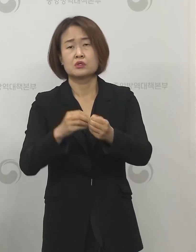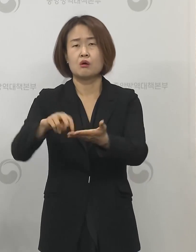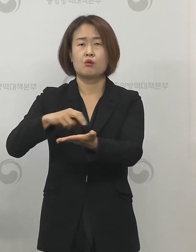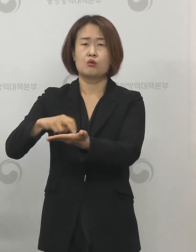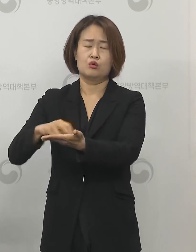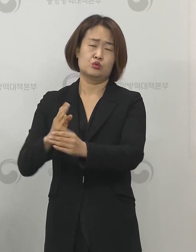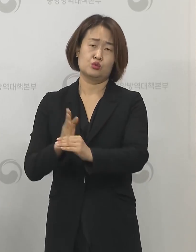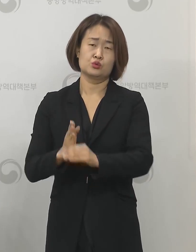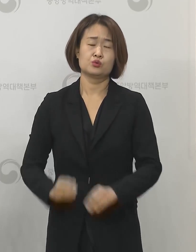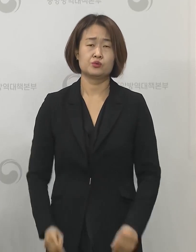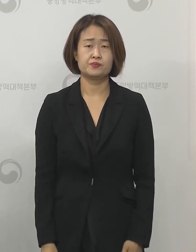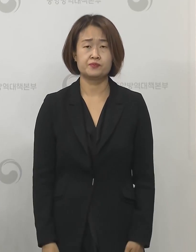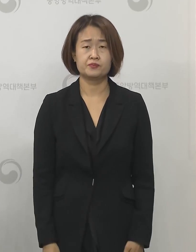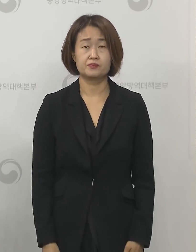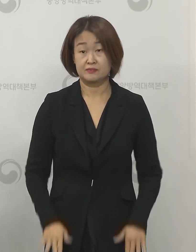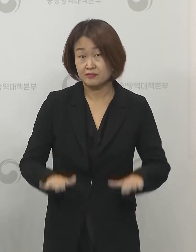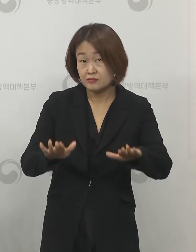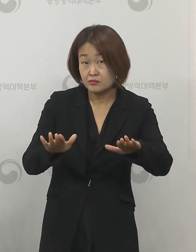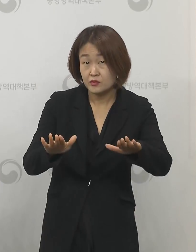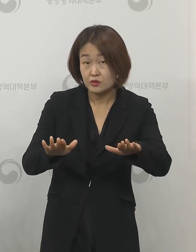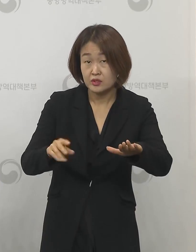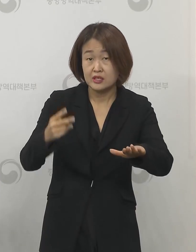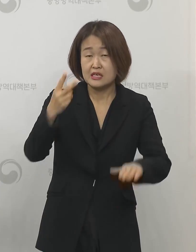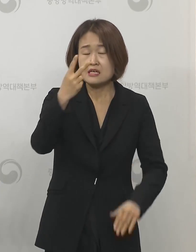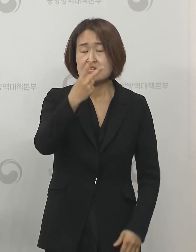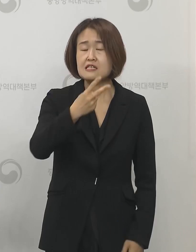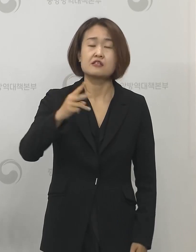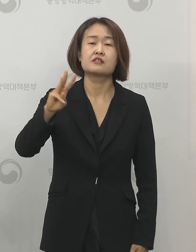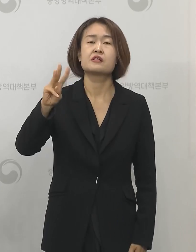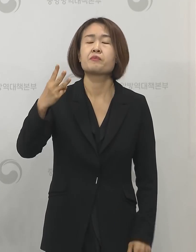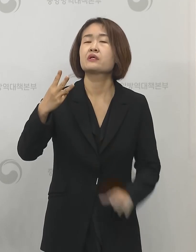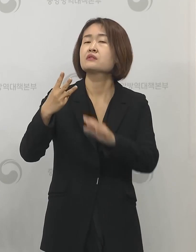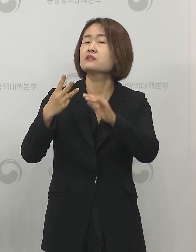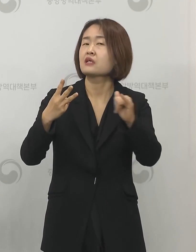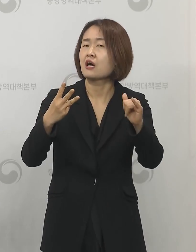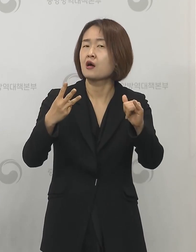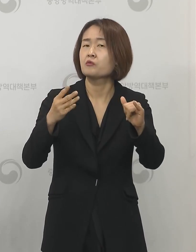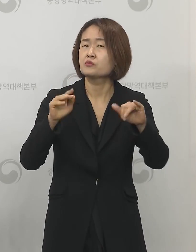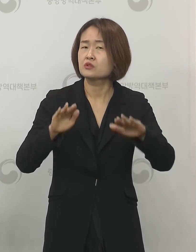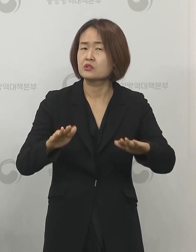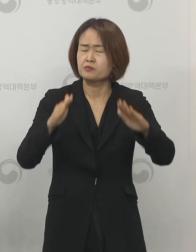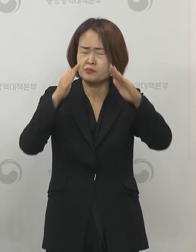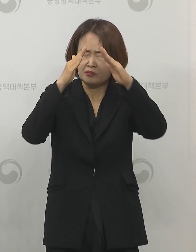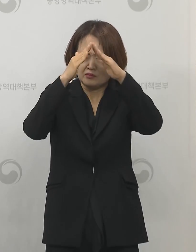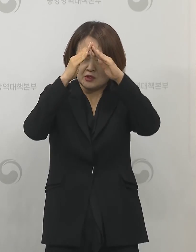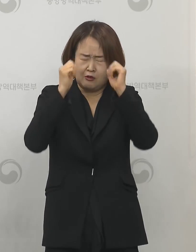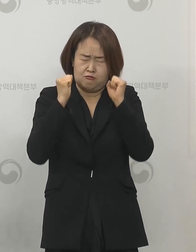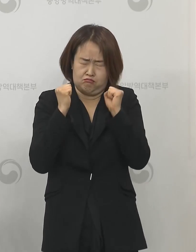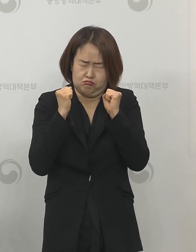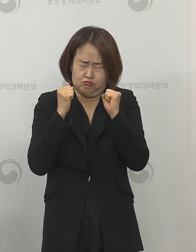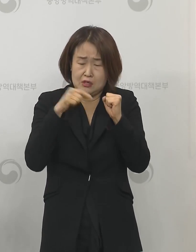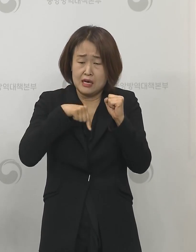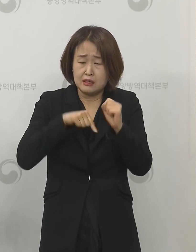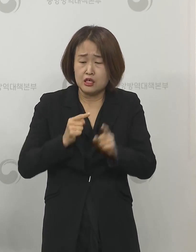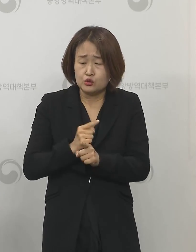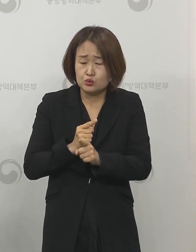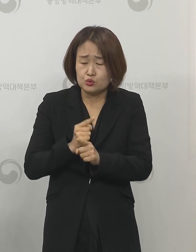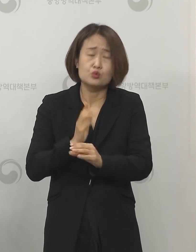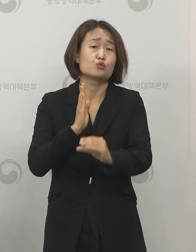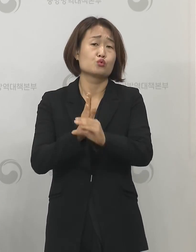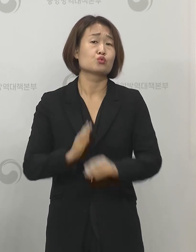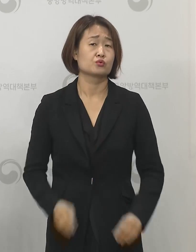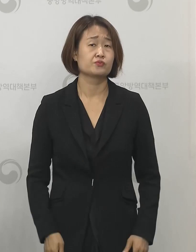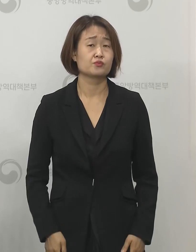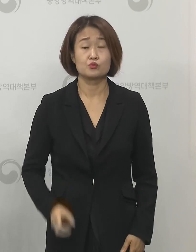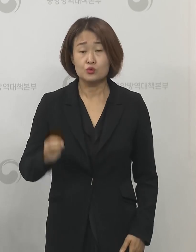계십니다 지금도 2,300여 명이 격리 치료를 받고 계십니다 또한 오늘도